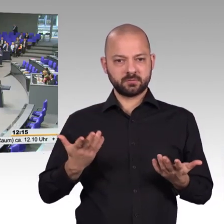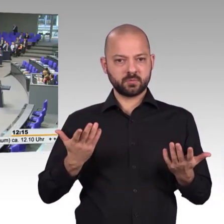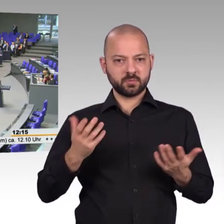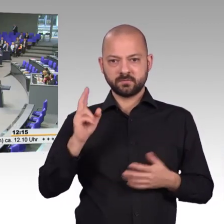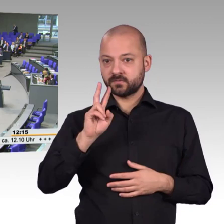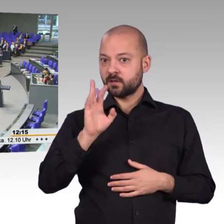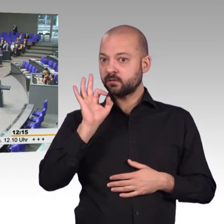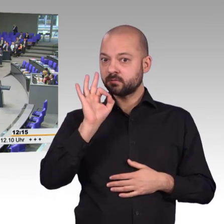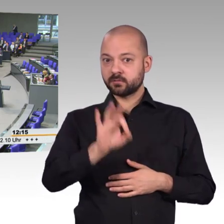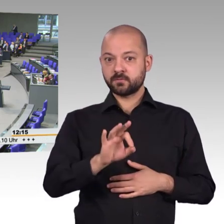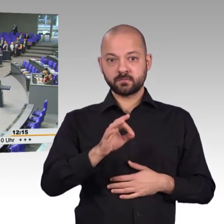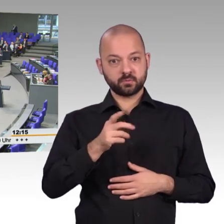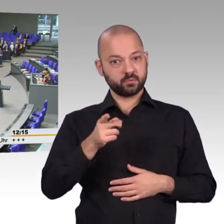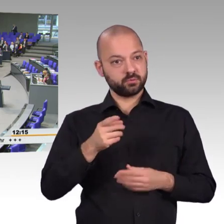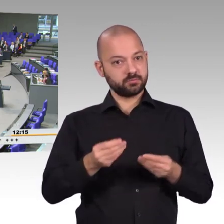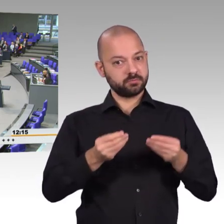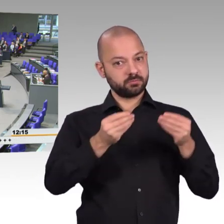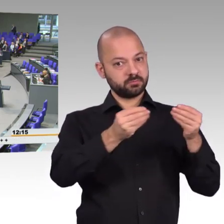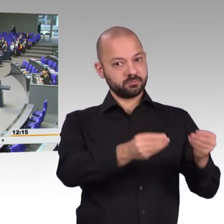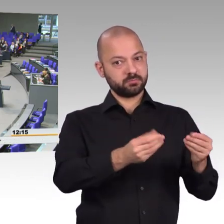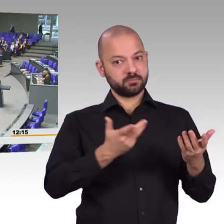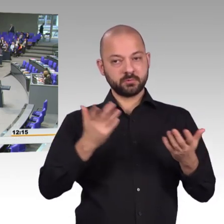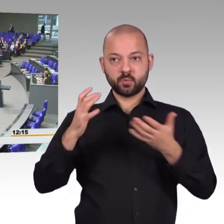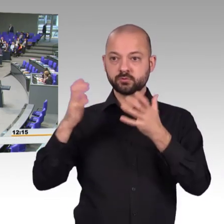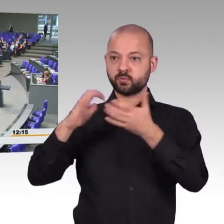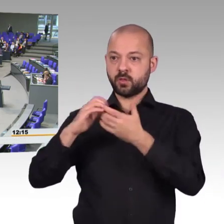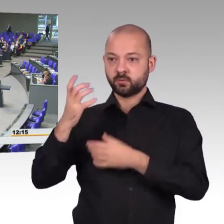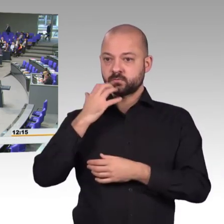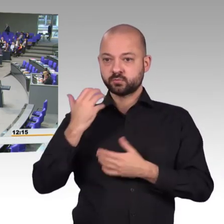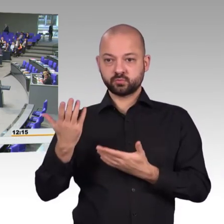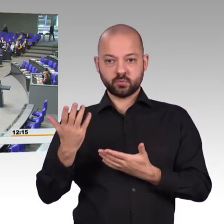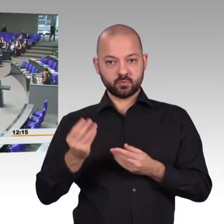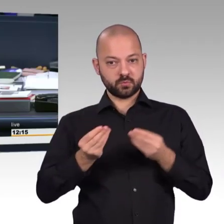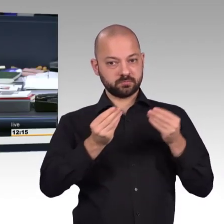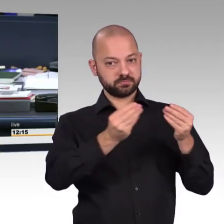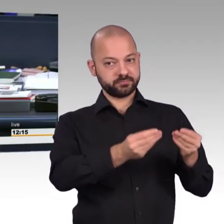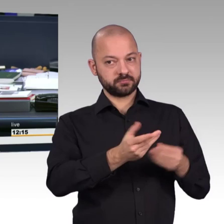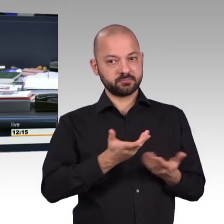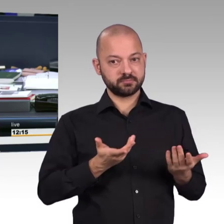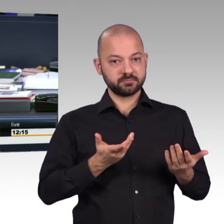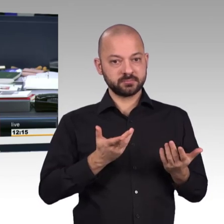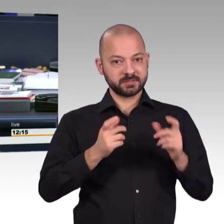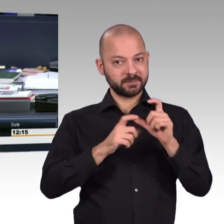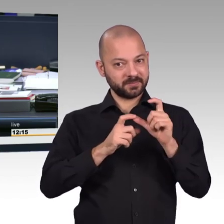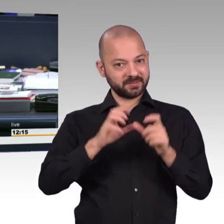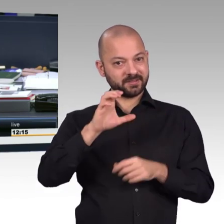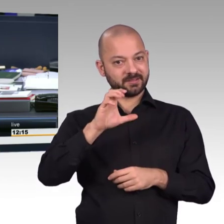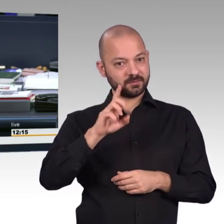CSU. Dankeschön, wer stimmt dagegen? Gut. Dann ist der Überweisungsvorschlag so angenommen und Sie